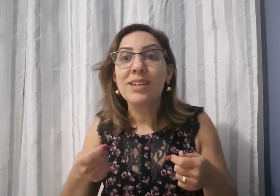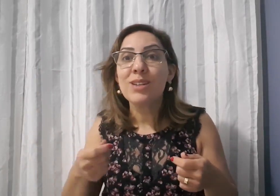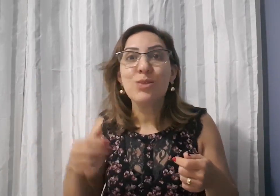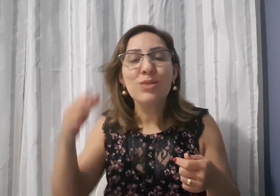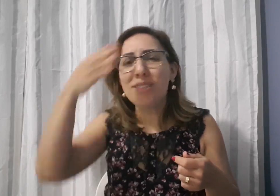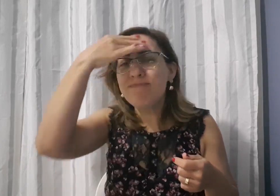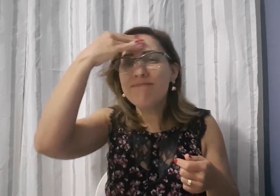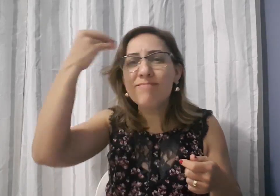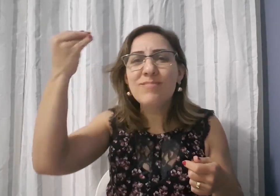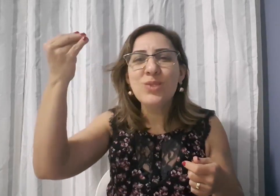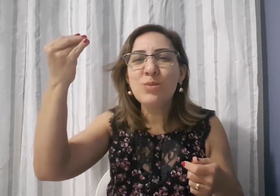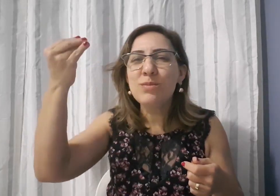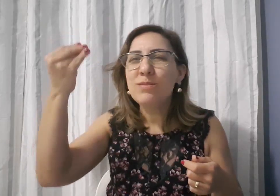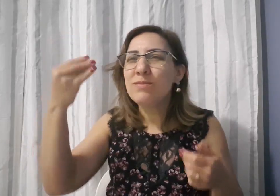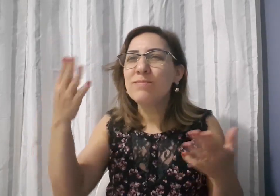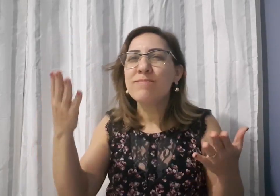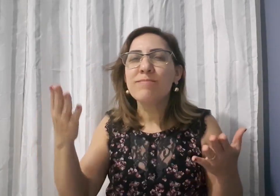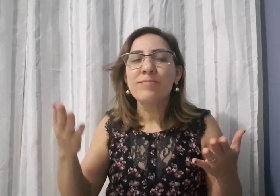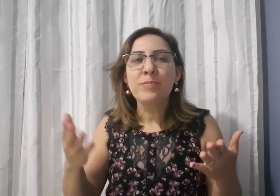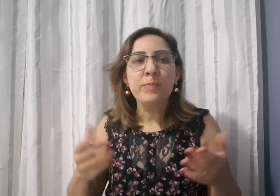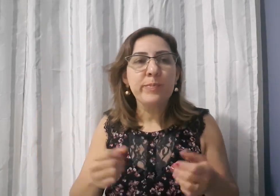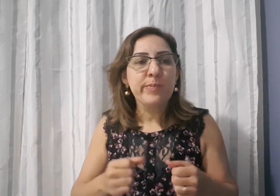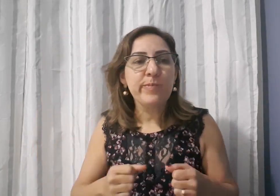mesmo? Qual o sinal? Não vinha à mente nada.